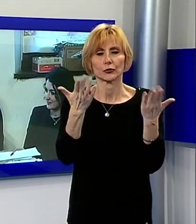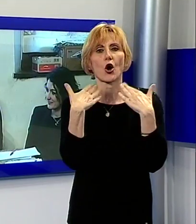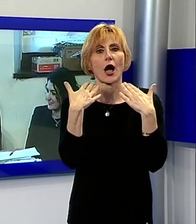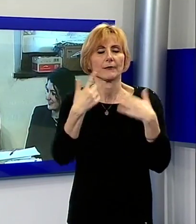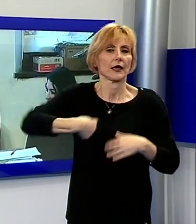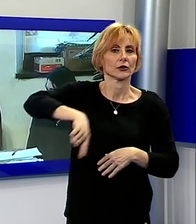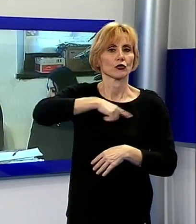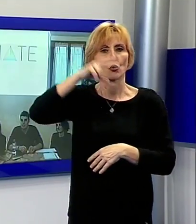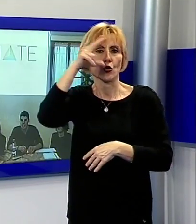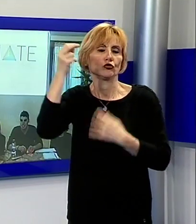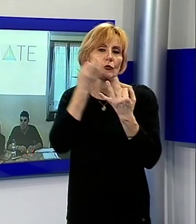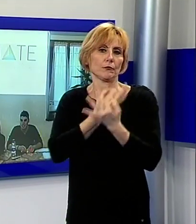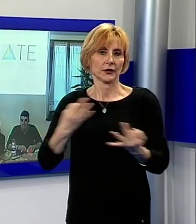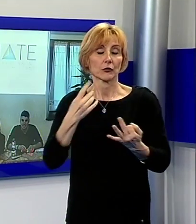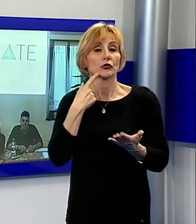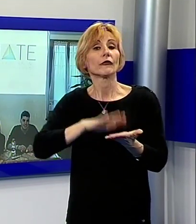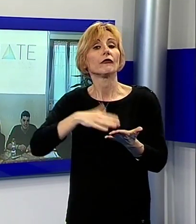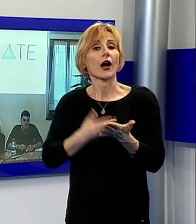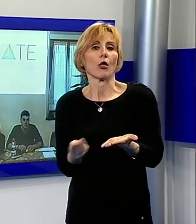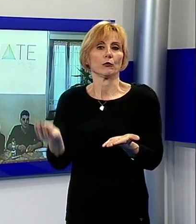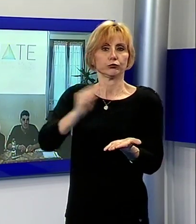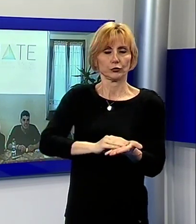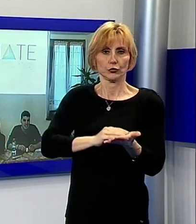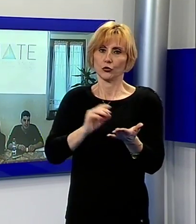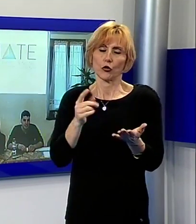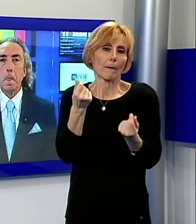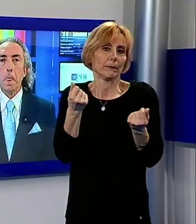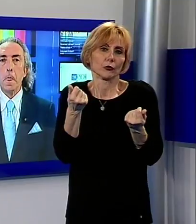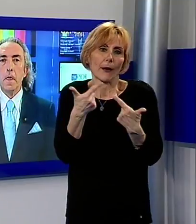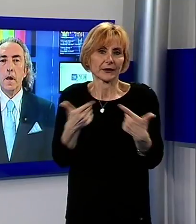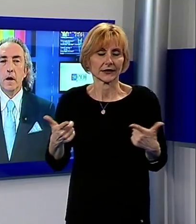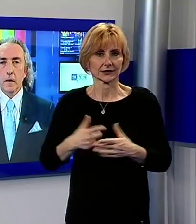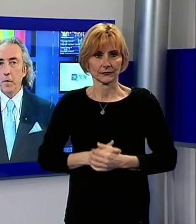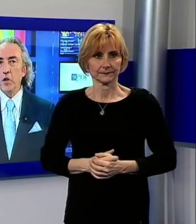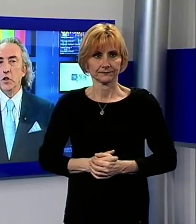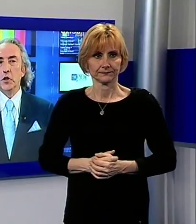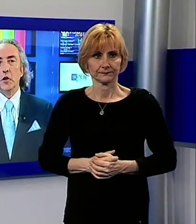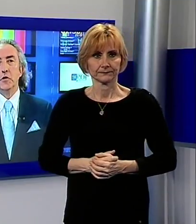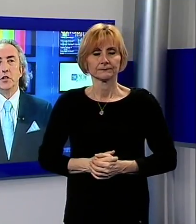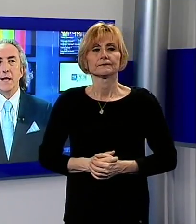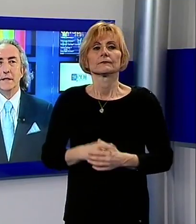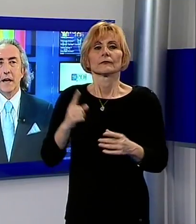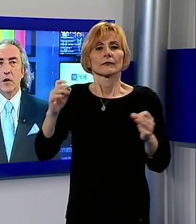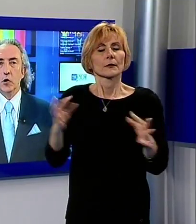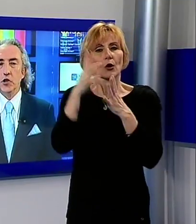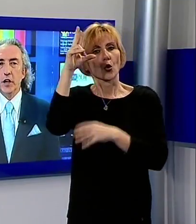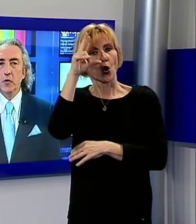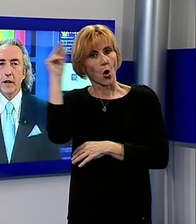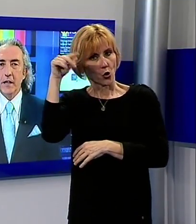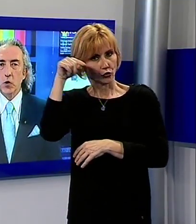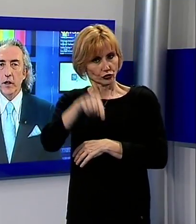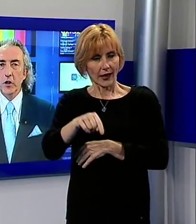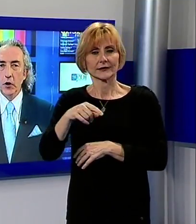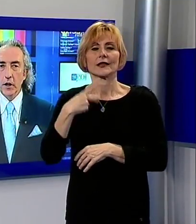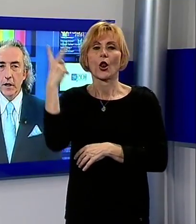conosciamo benissimo e questo è un valore aggiunto inestimabile. E a proposito di conoscenza, conoscere